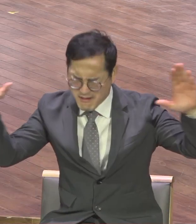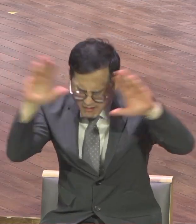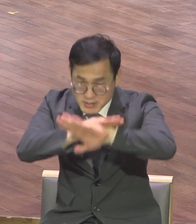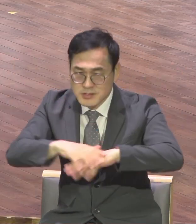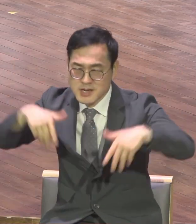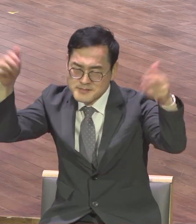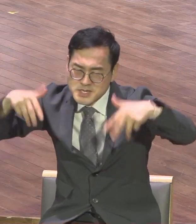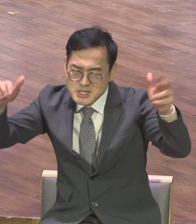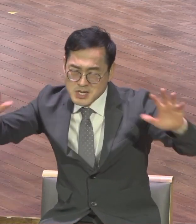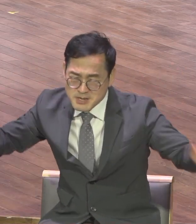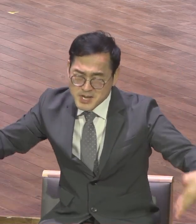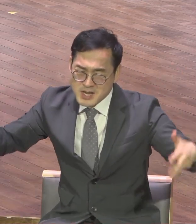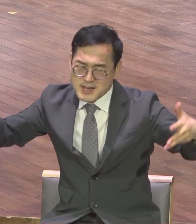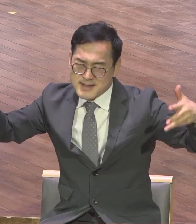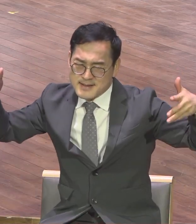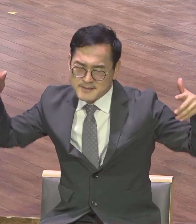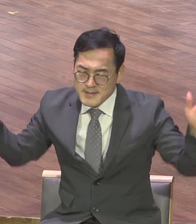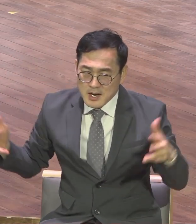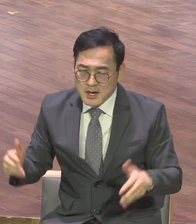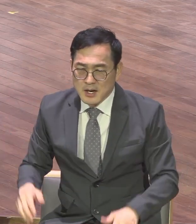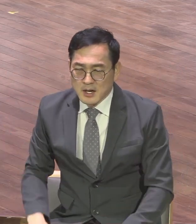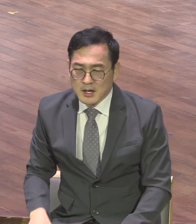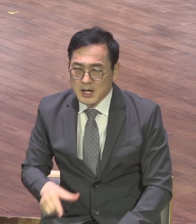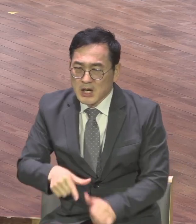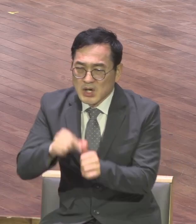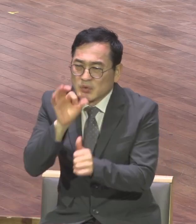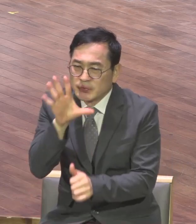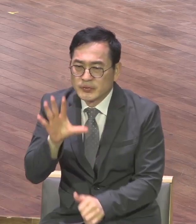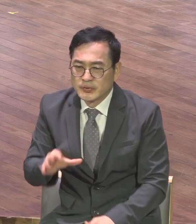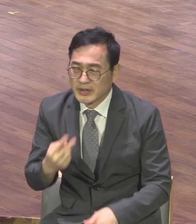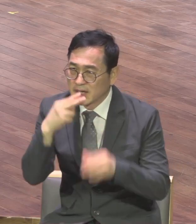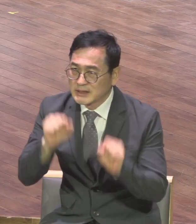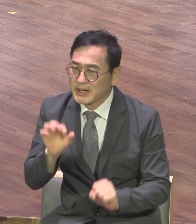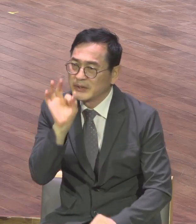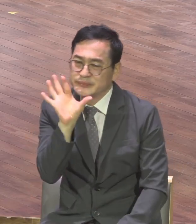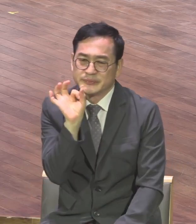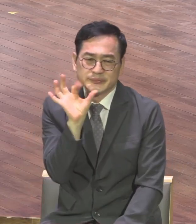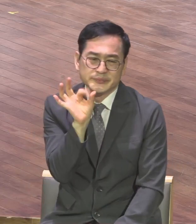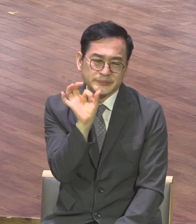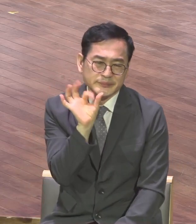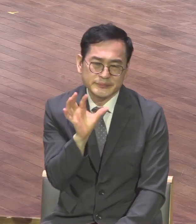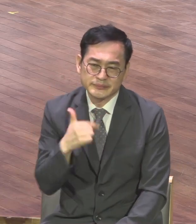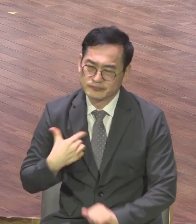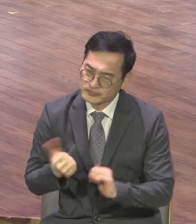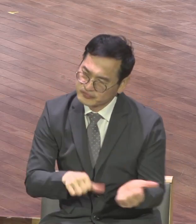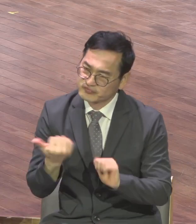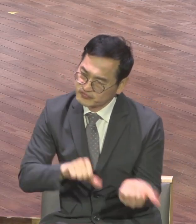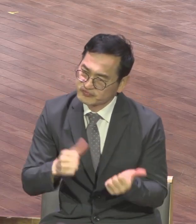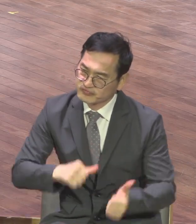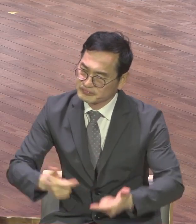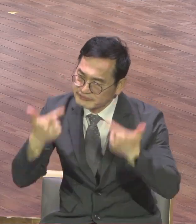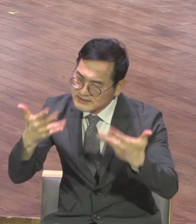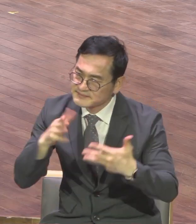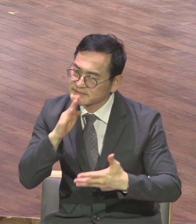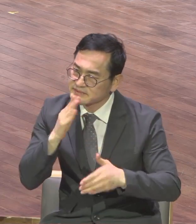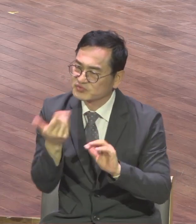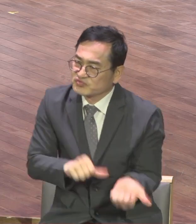구원의 가능성도 없다 이 표현에서 보듯이요 한치 앞을 볼 수 없는 그런